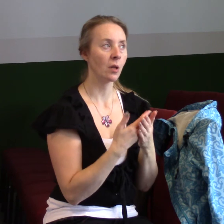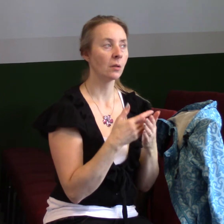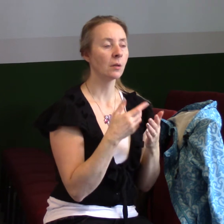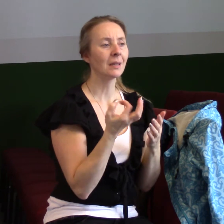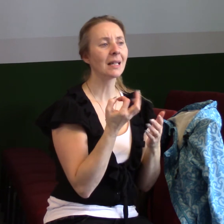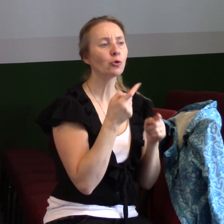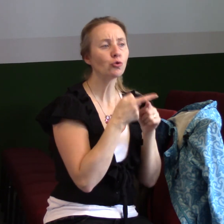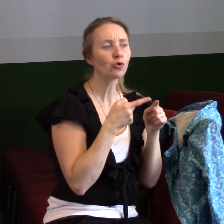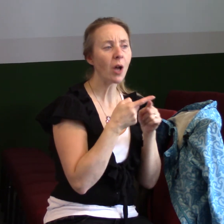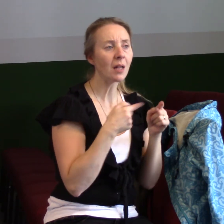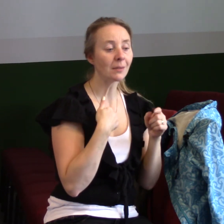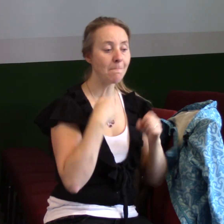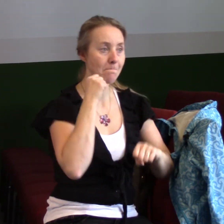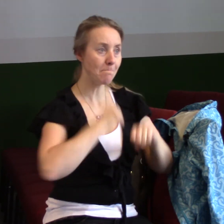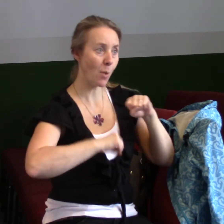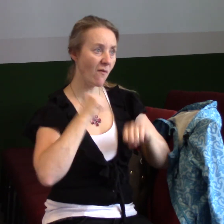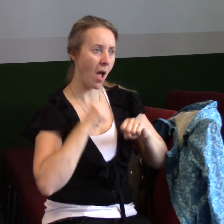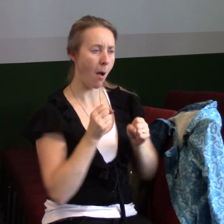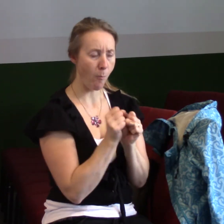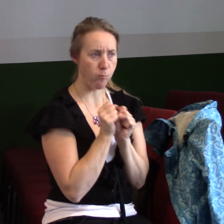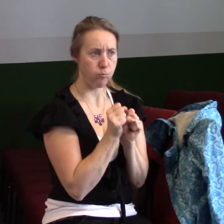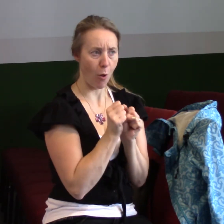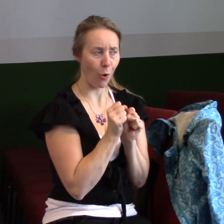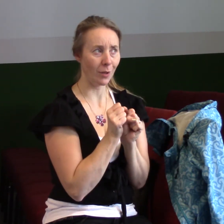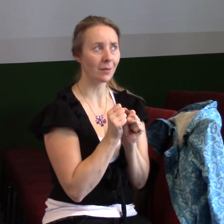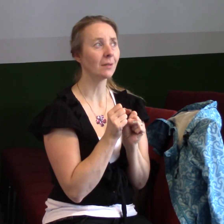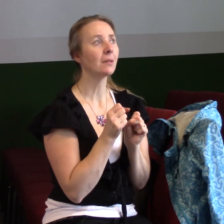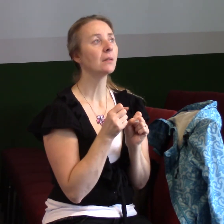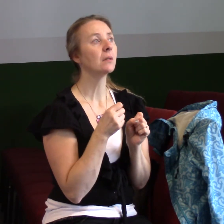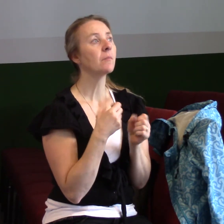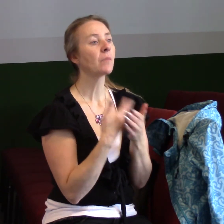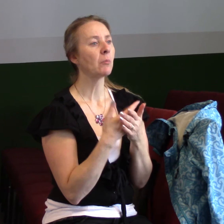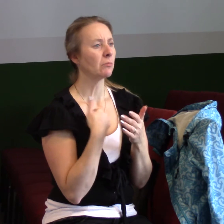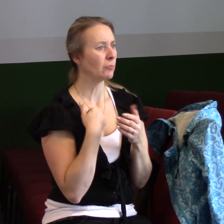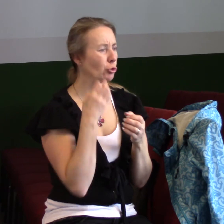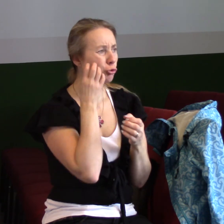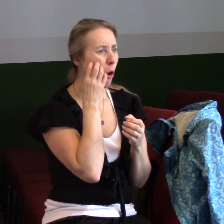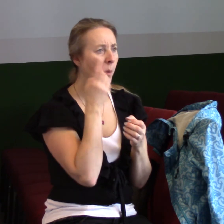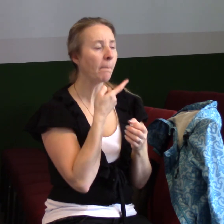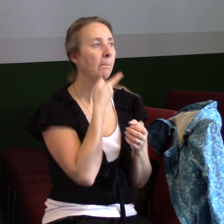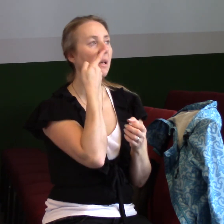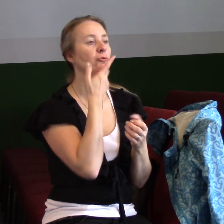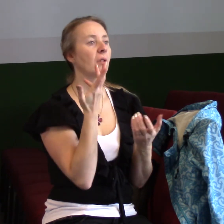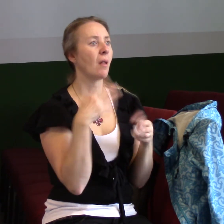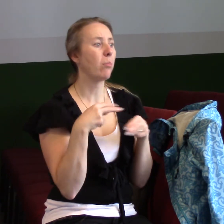našeho charakteru se zápasíme. Máme třeba, jsme třeba arrogantní, pišní, nebo jsme vystrašení, nebo